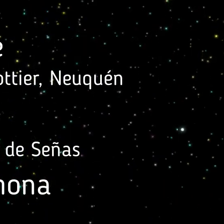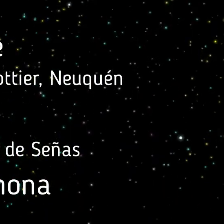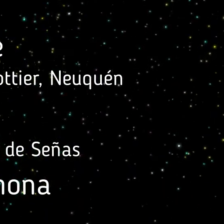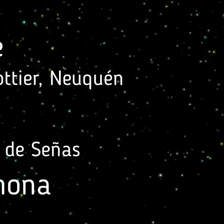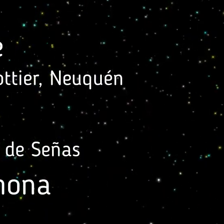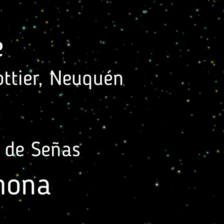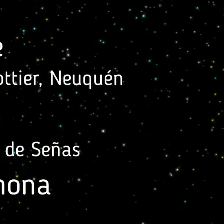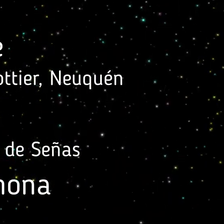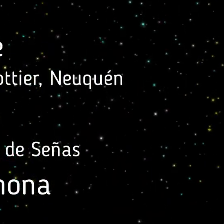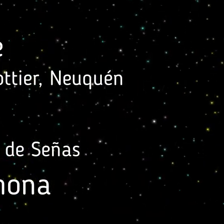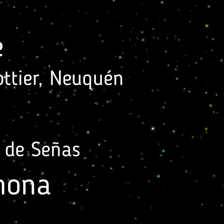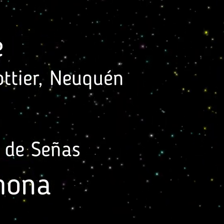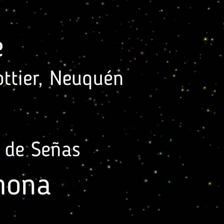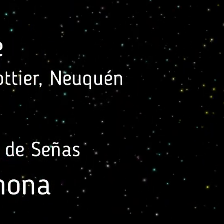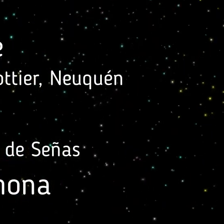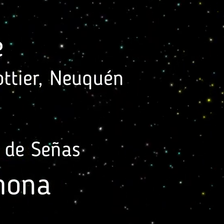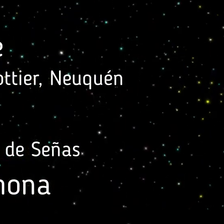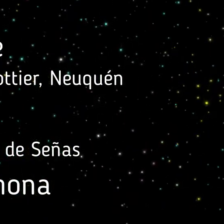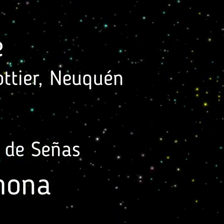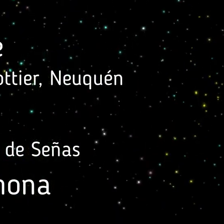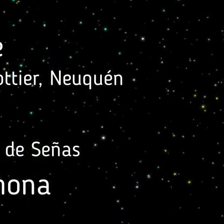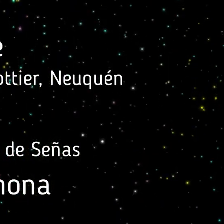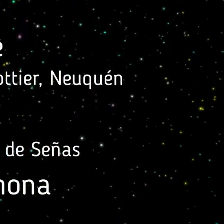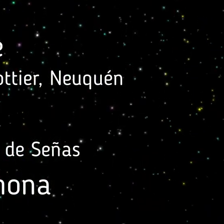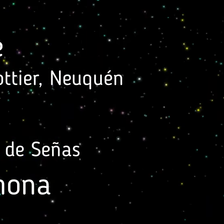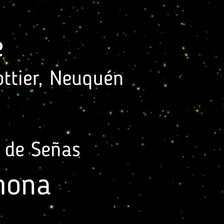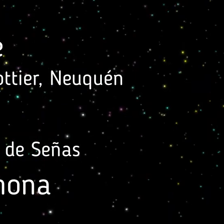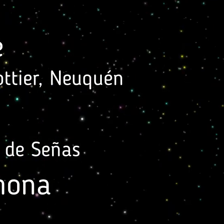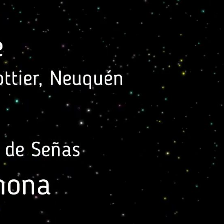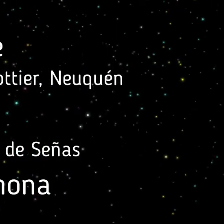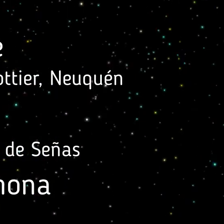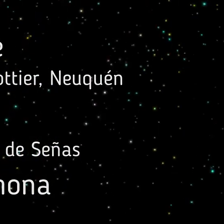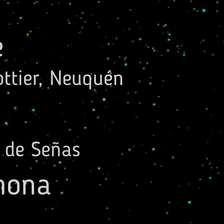y le un